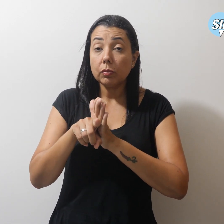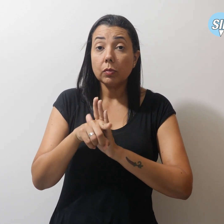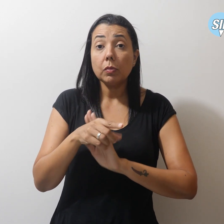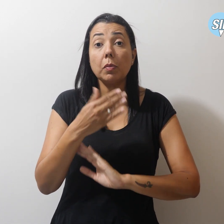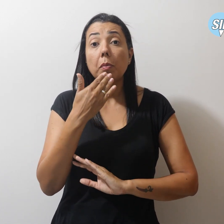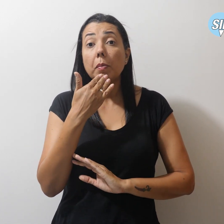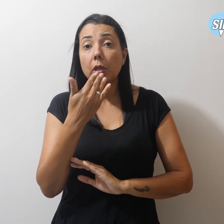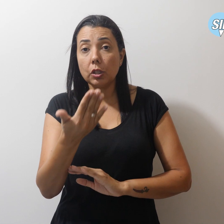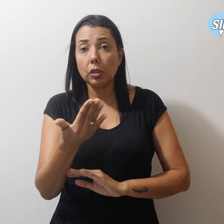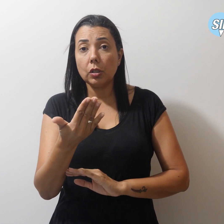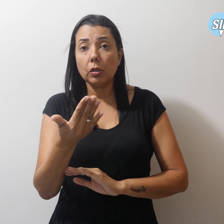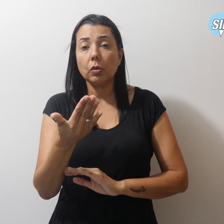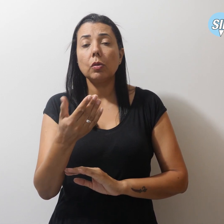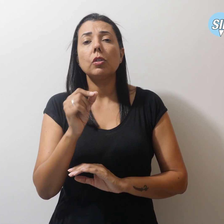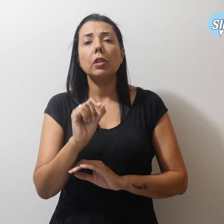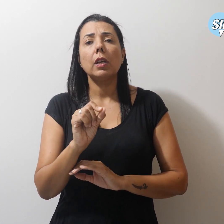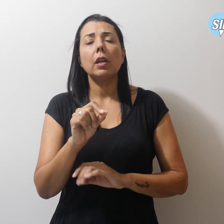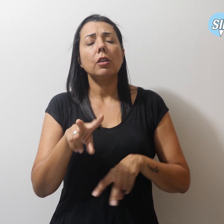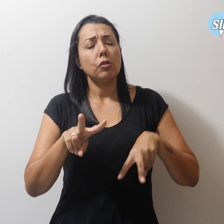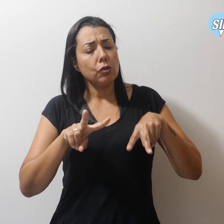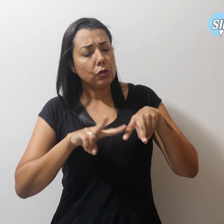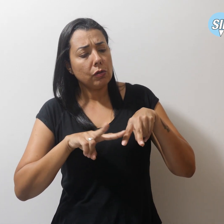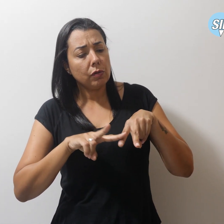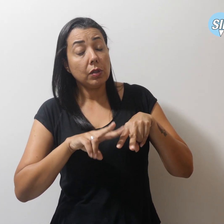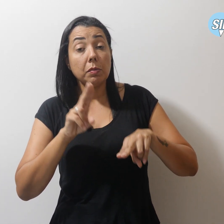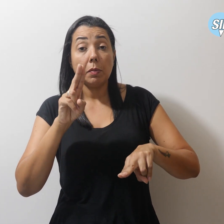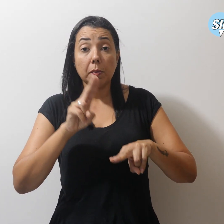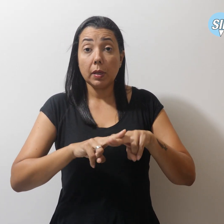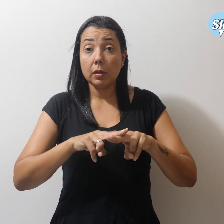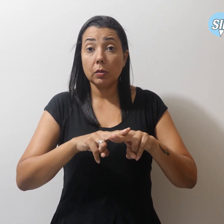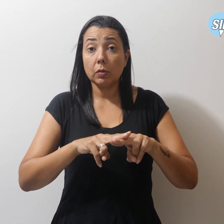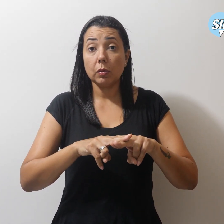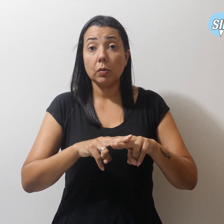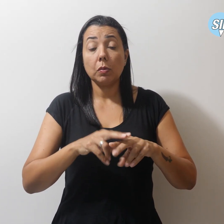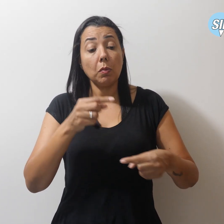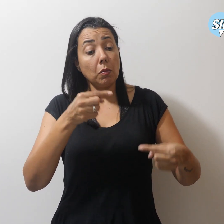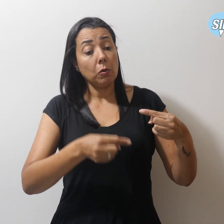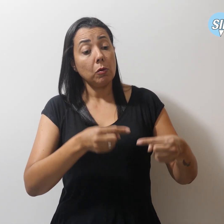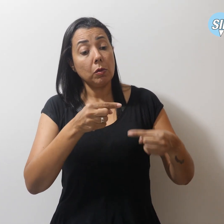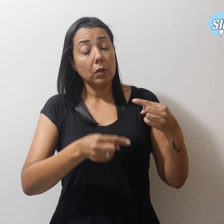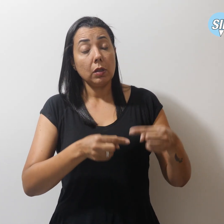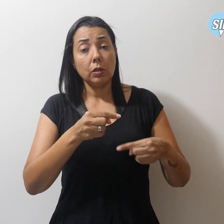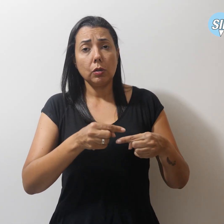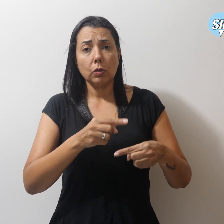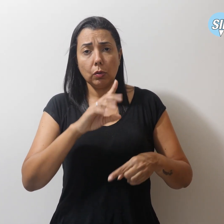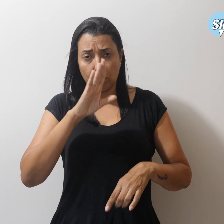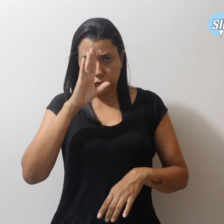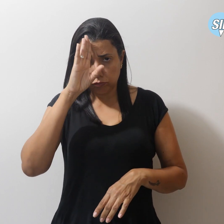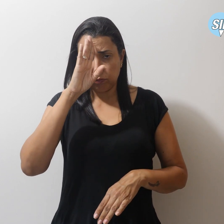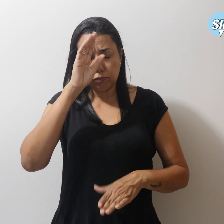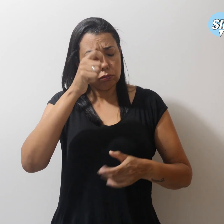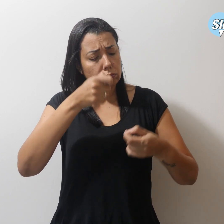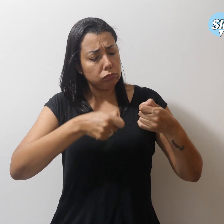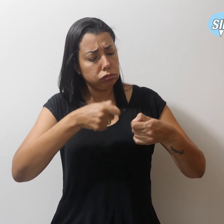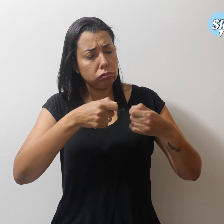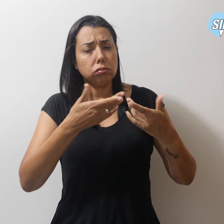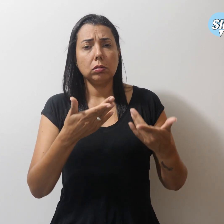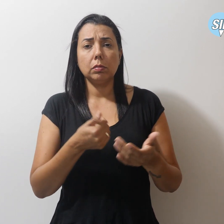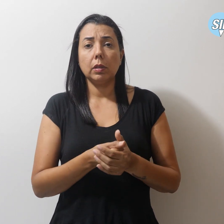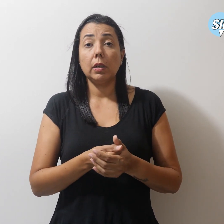indenização de vítimas e presos políticos do regime autoritário e pretende reavaliar